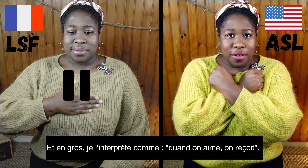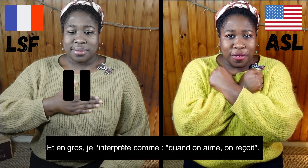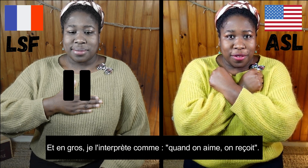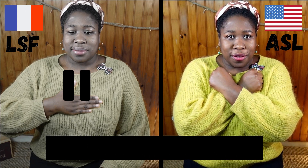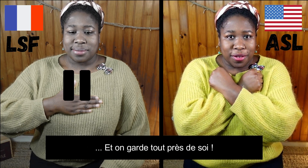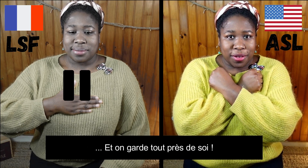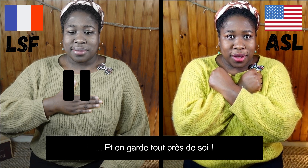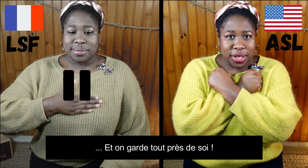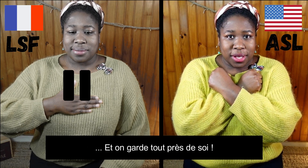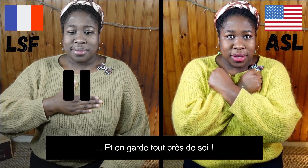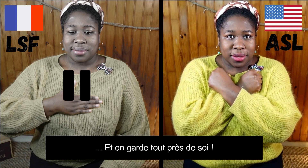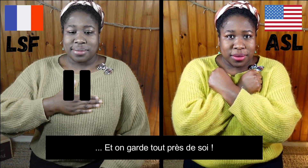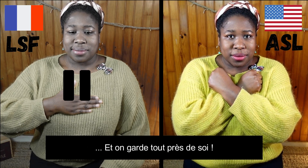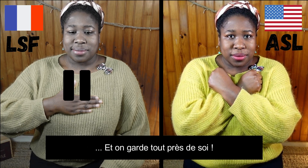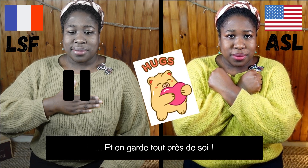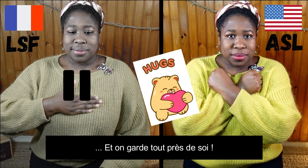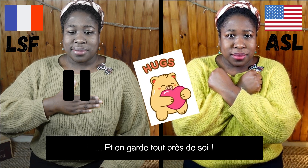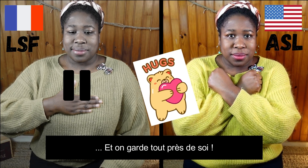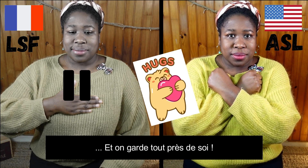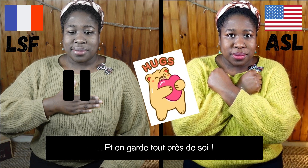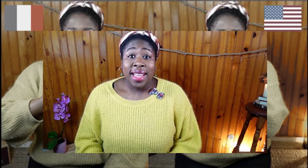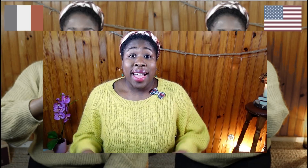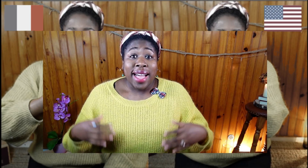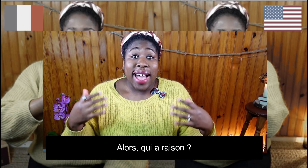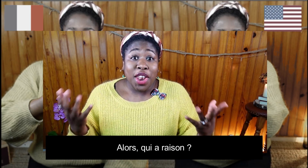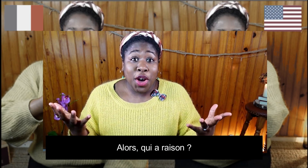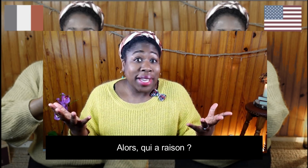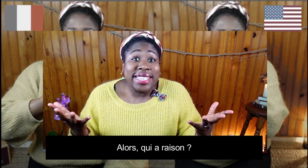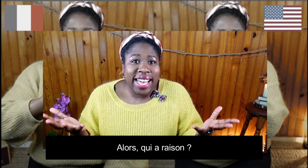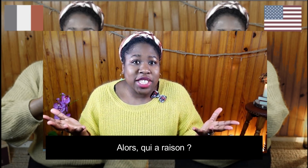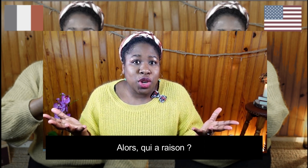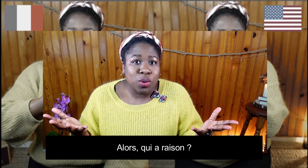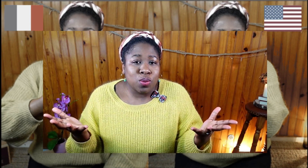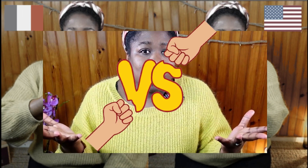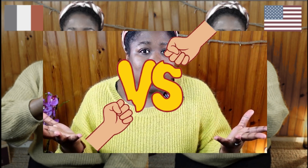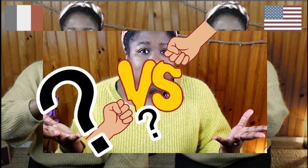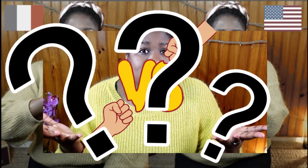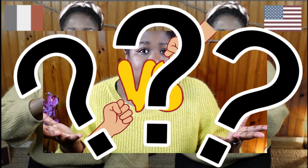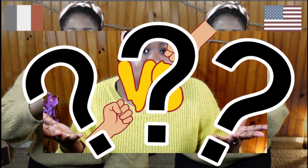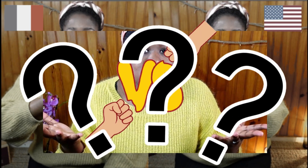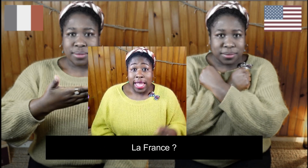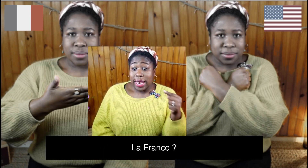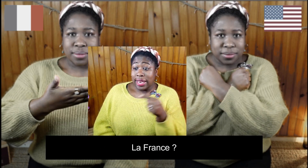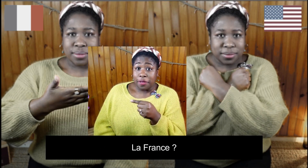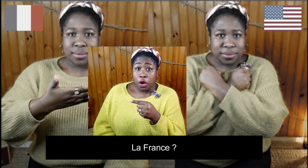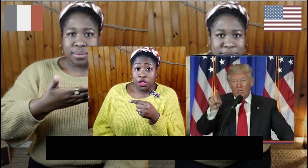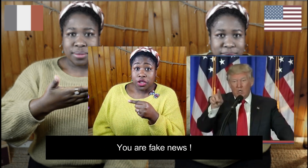aime on reçoit. Et on garde tout près de soi. Alors qui a raison ? La France ?